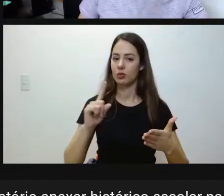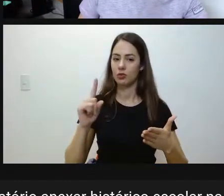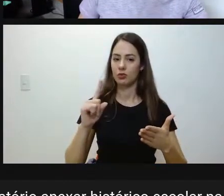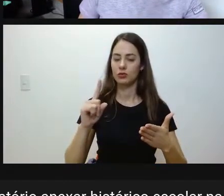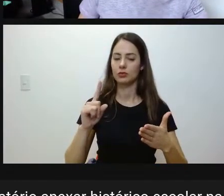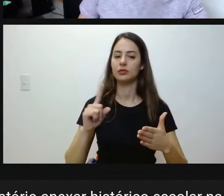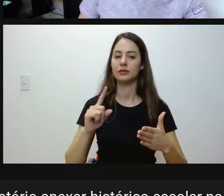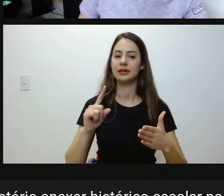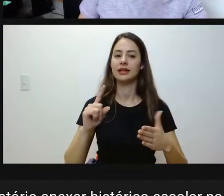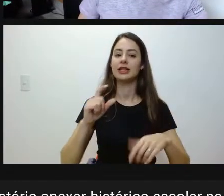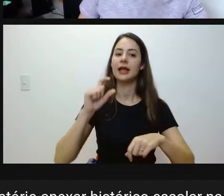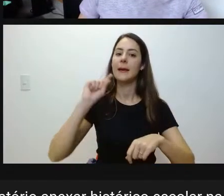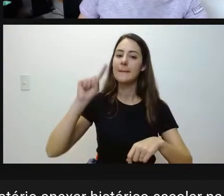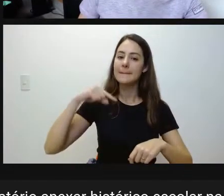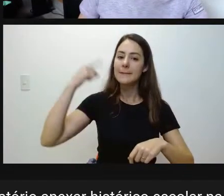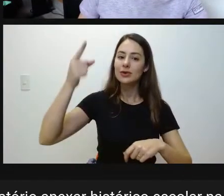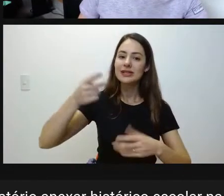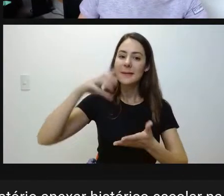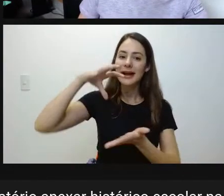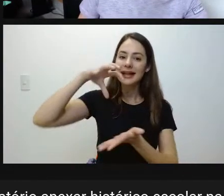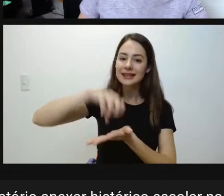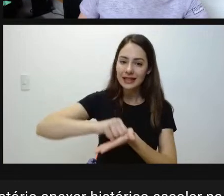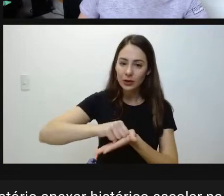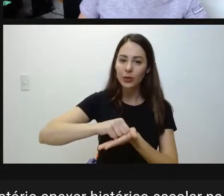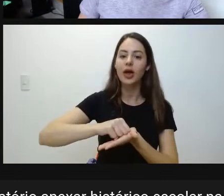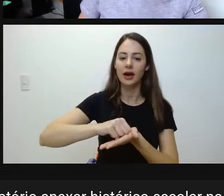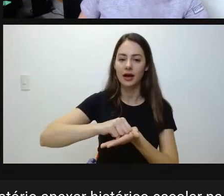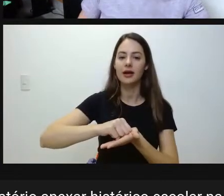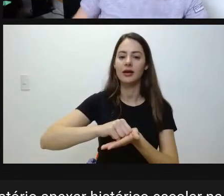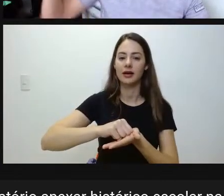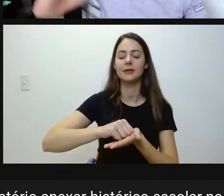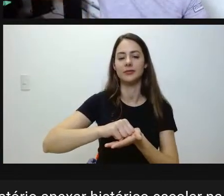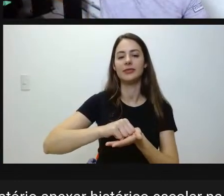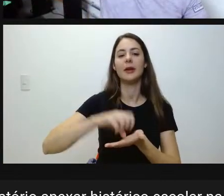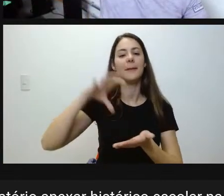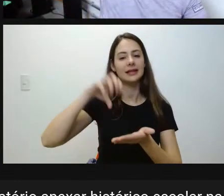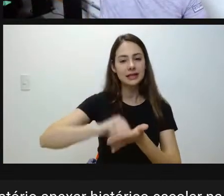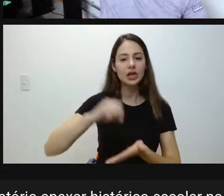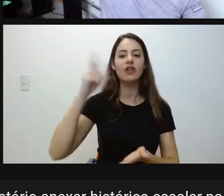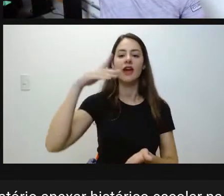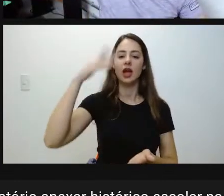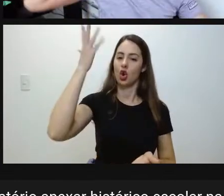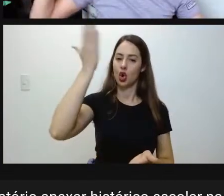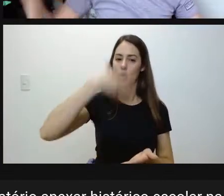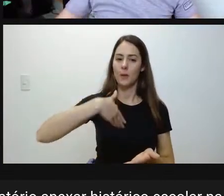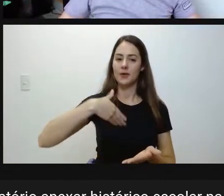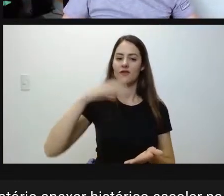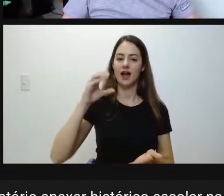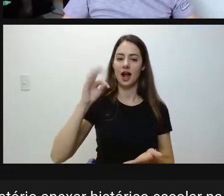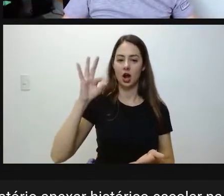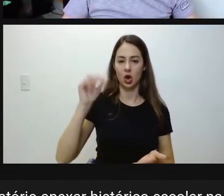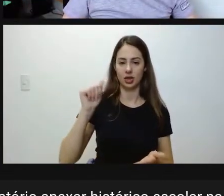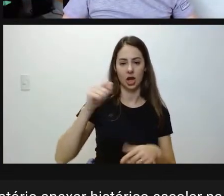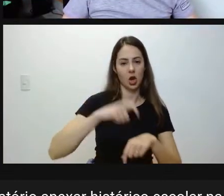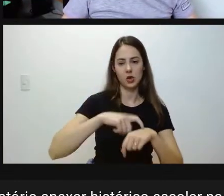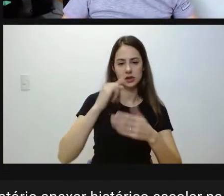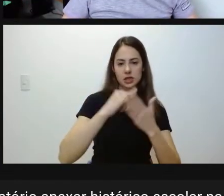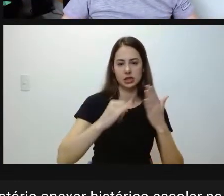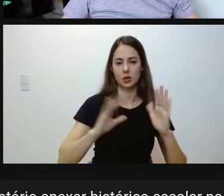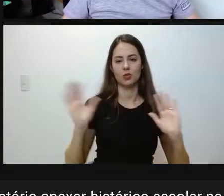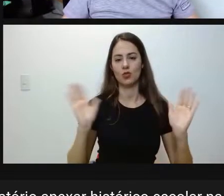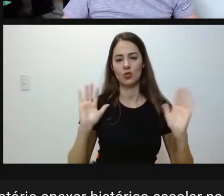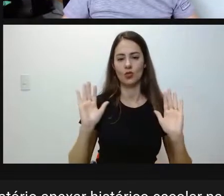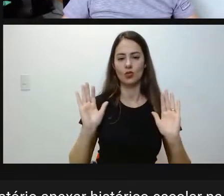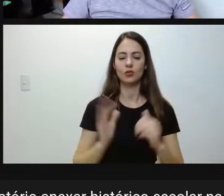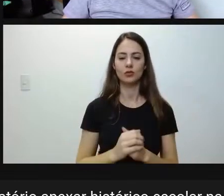inscrição, na hora da matrícula, né? Que a gente coloca, a pessoa comprova essa condição de cota. Na hora da inscrição, não. Na hora da